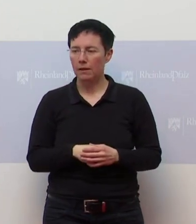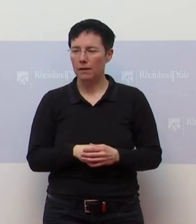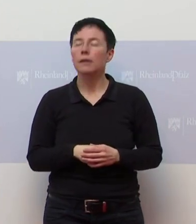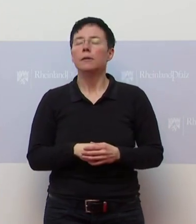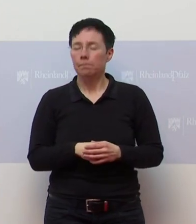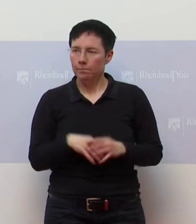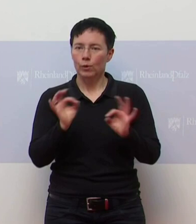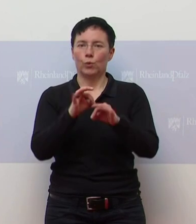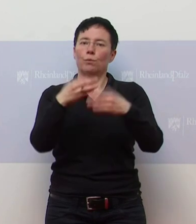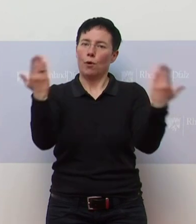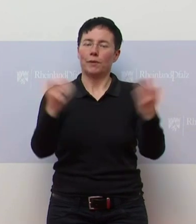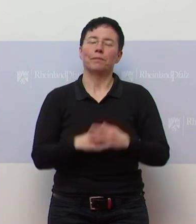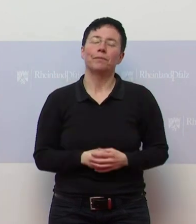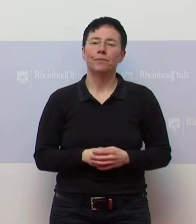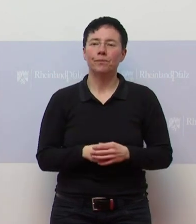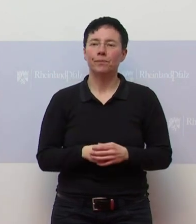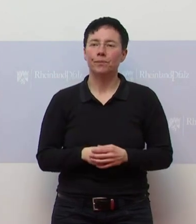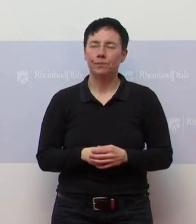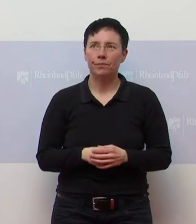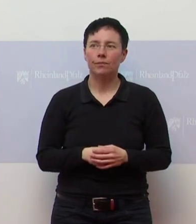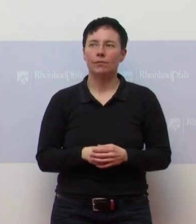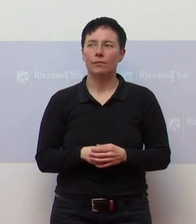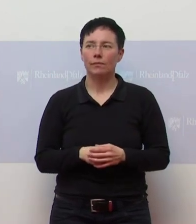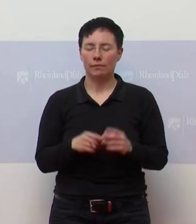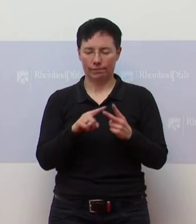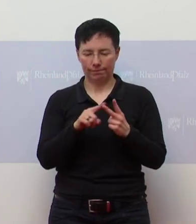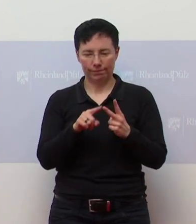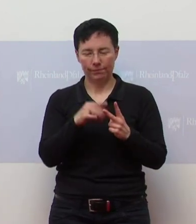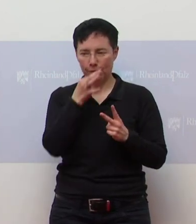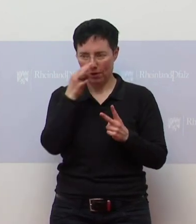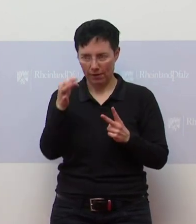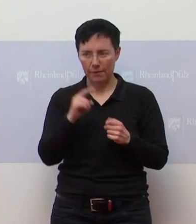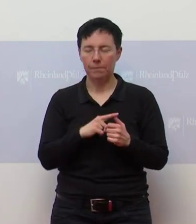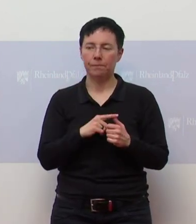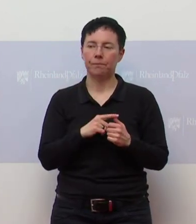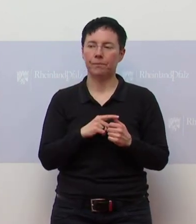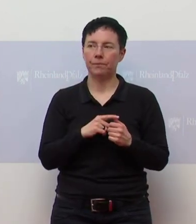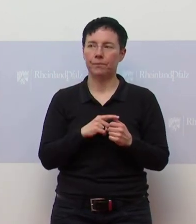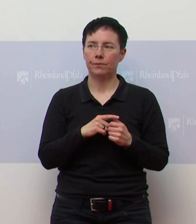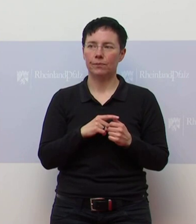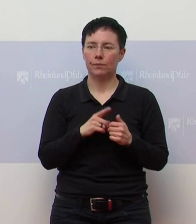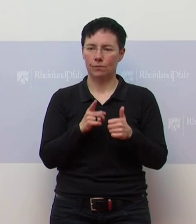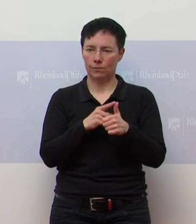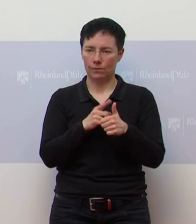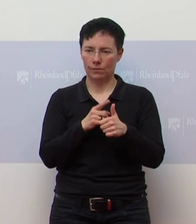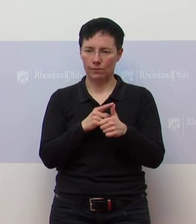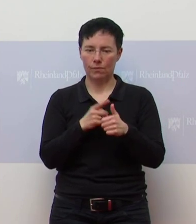Ja, guten Morgen auch von meiner Seite. habe zwei Fragen. Zum einen geht es einmal um die